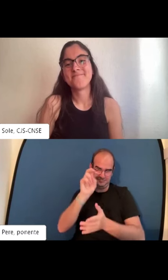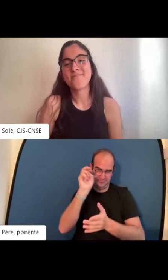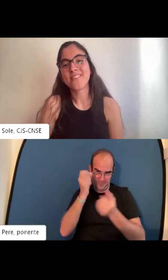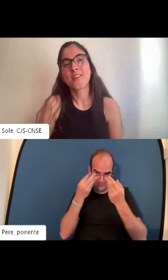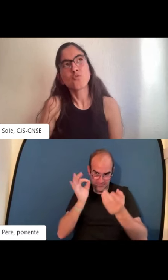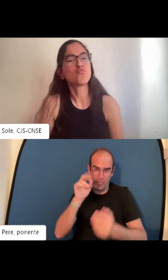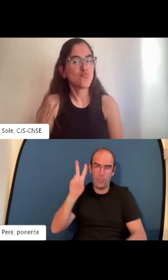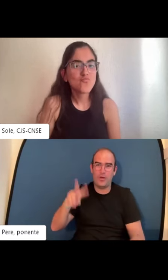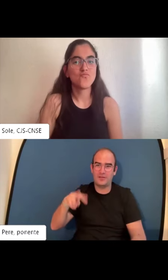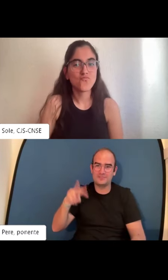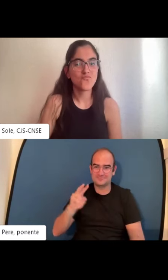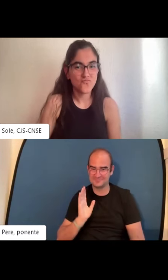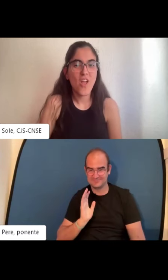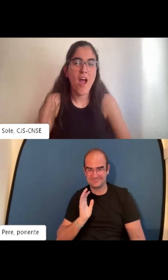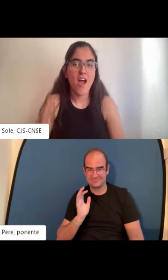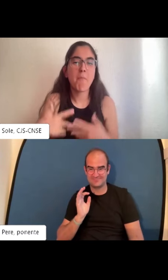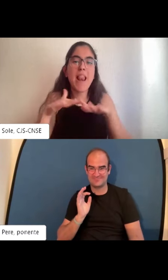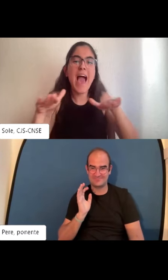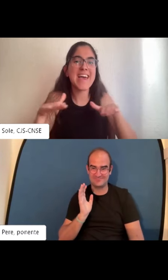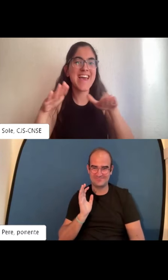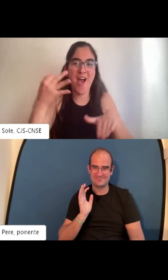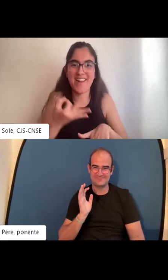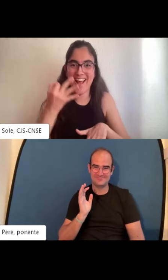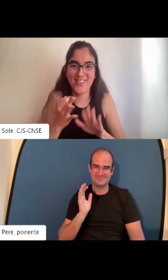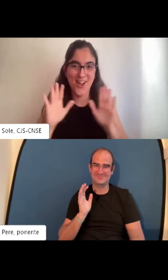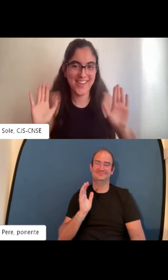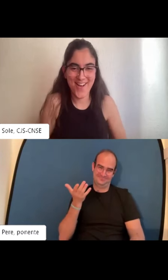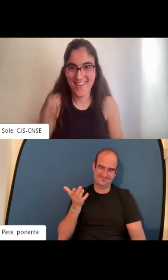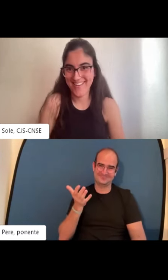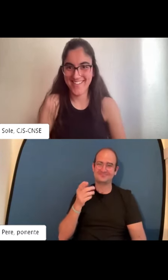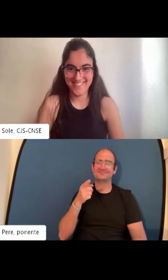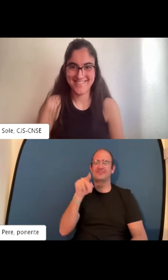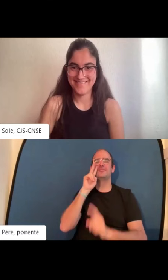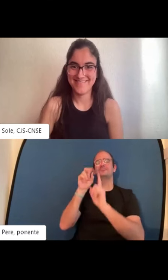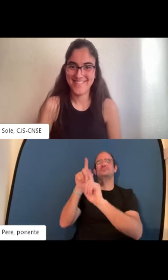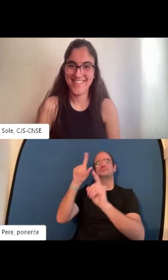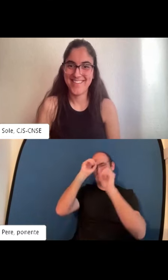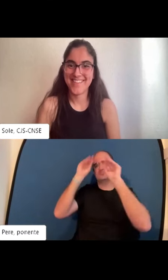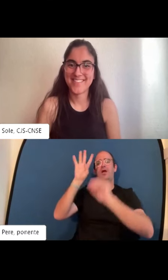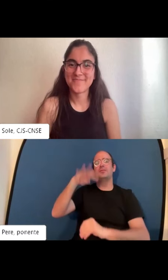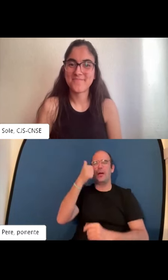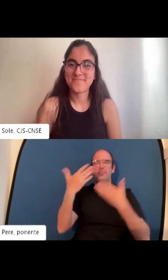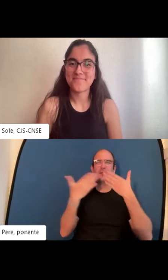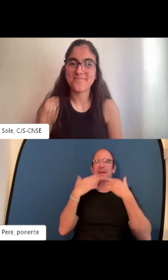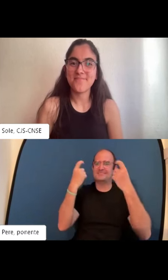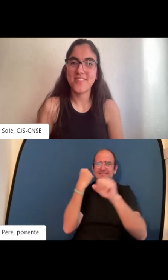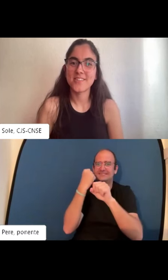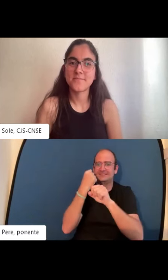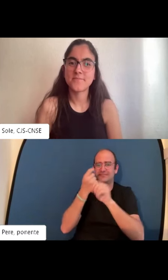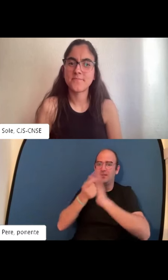Bueno, como sabes, no sé si has ido varias veces a Cataluña o no has ido nunca. Por supuesto, a la playa me encanta.